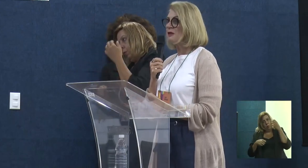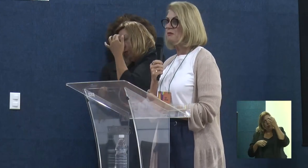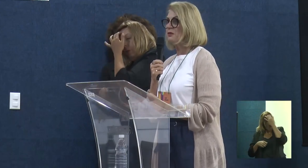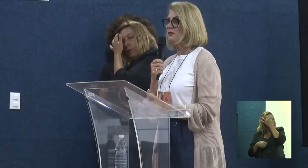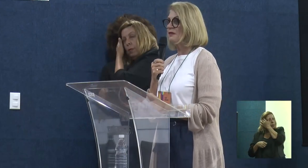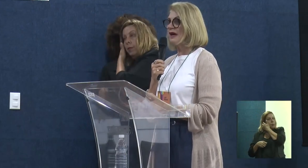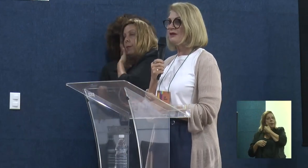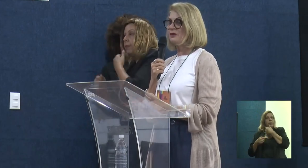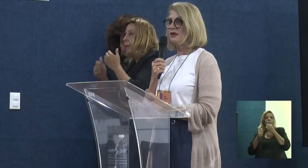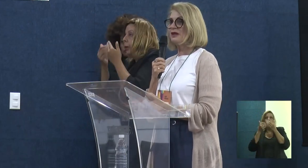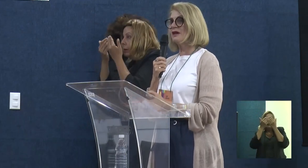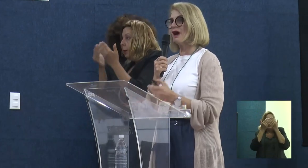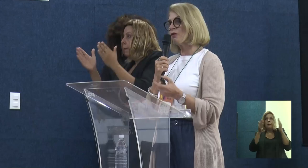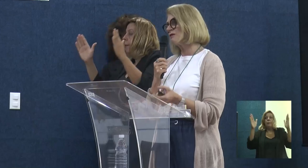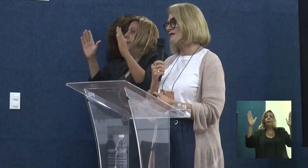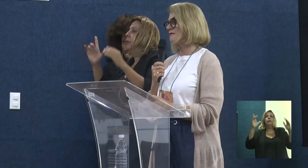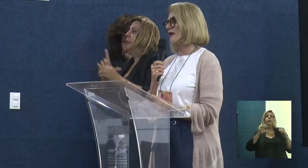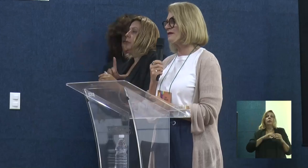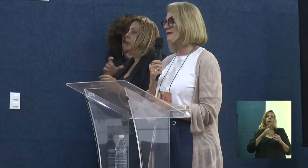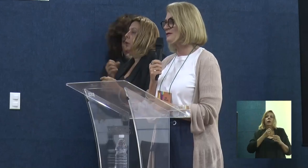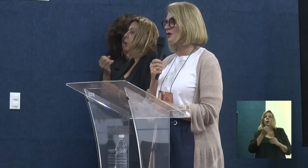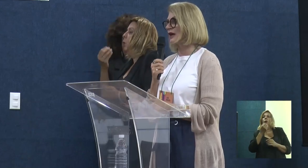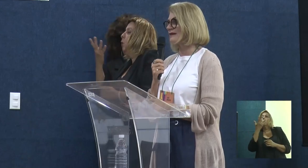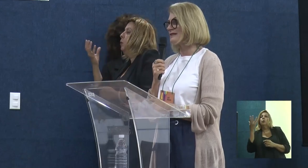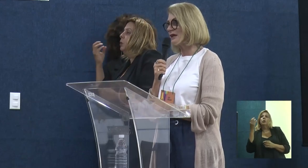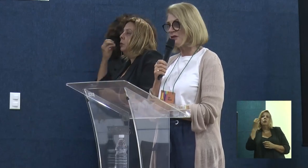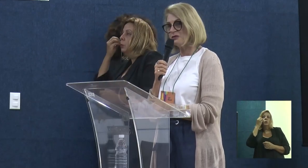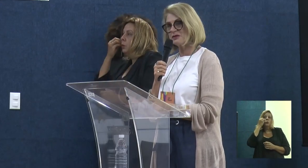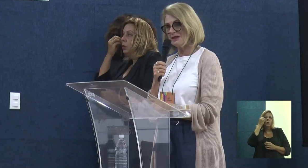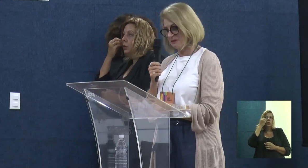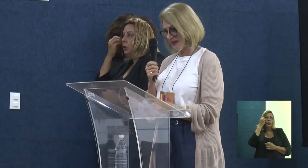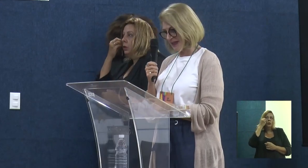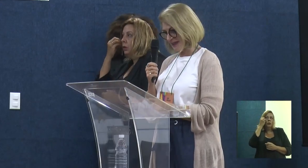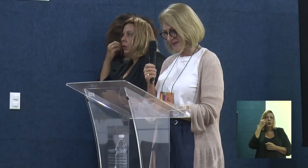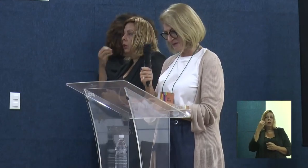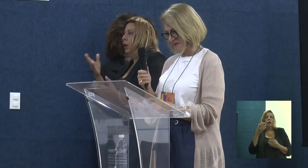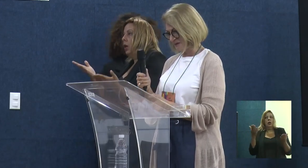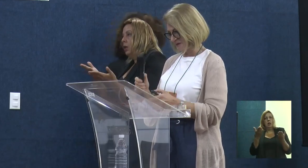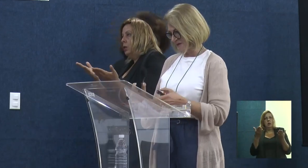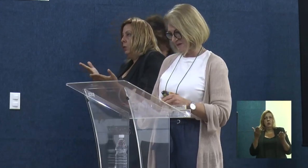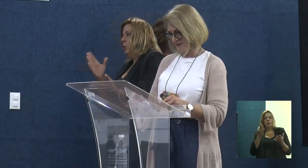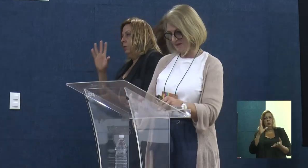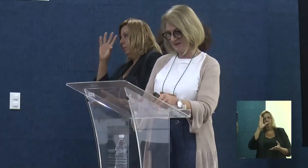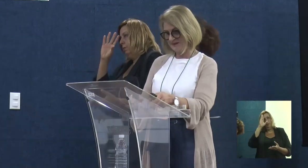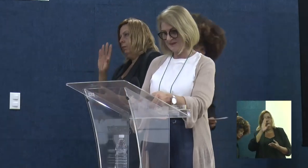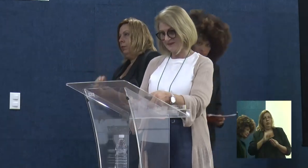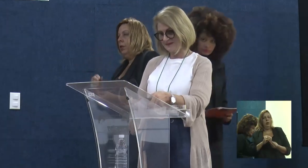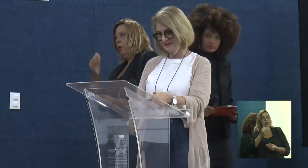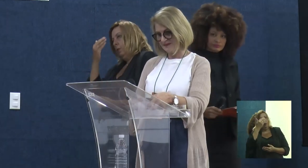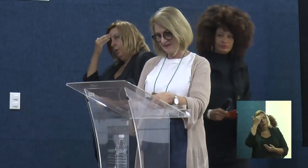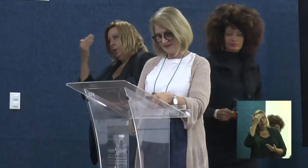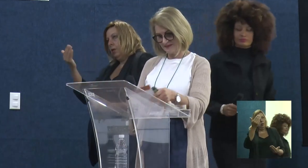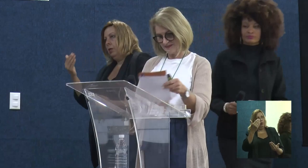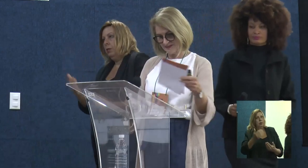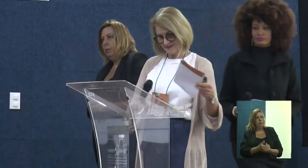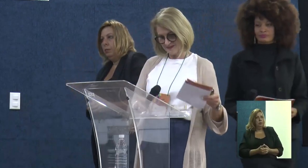muito mais amplo do que algumas experiências isoladas. Era isso, então. Obrigada. Obrigada.